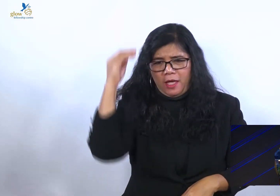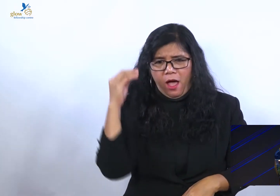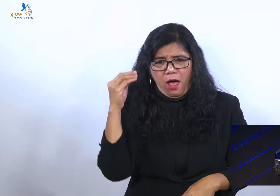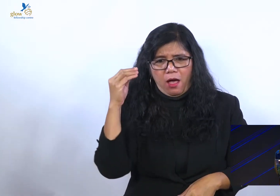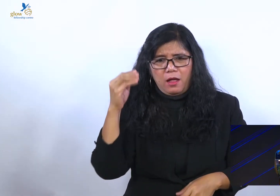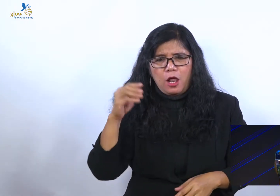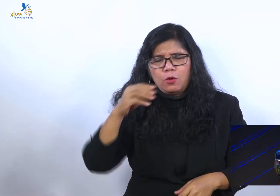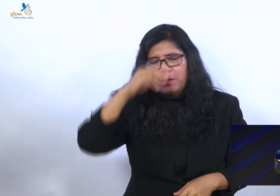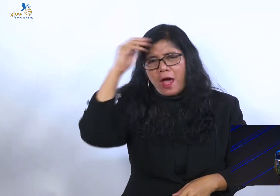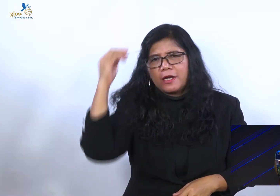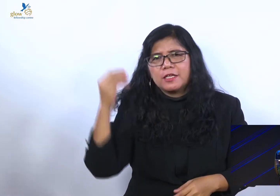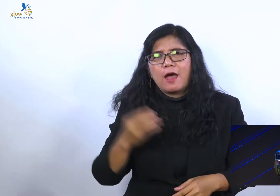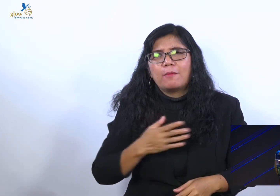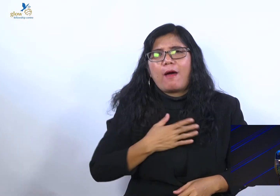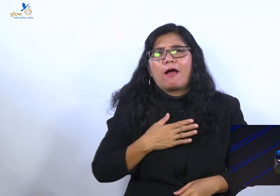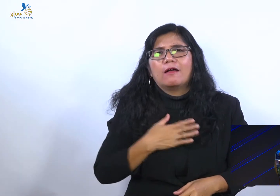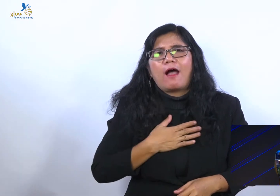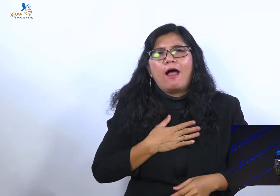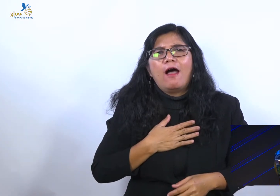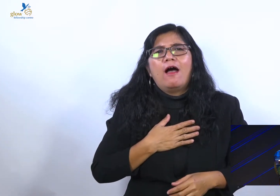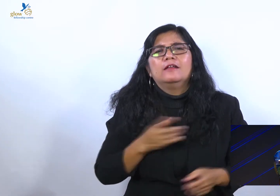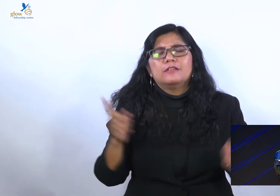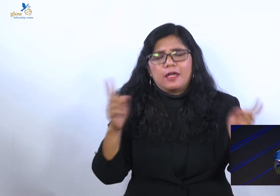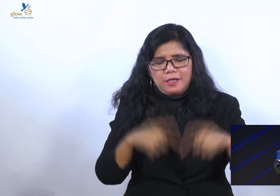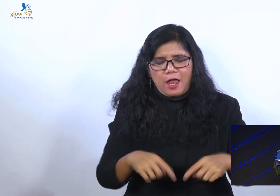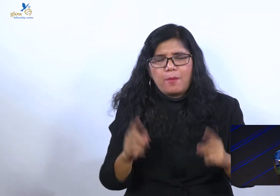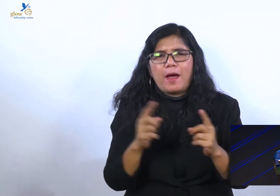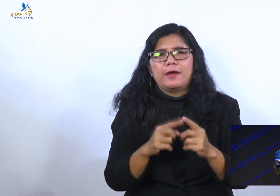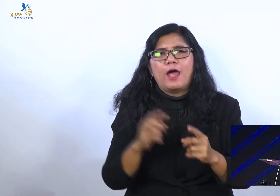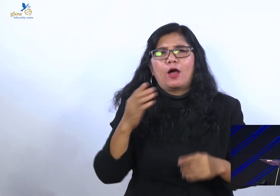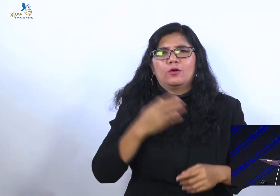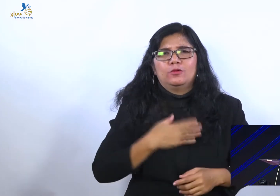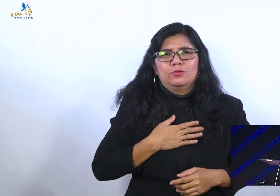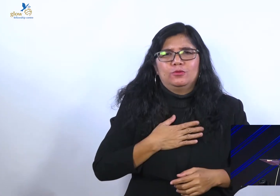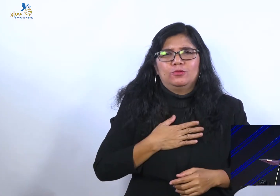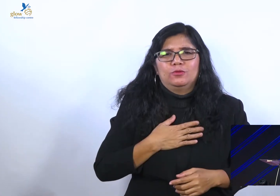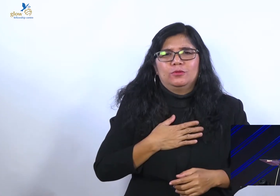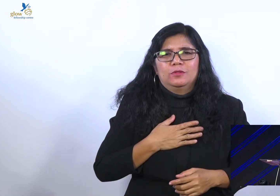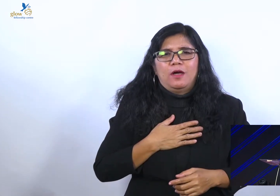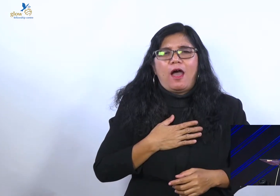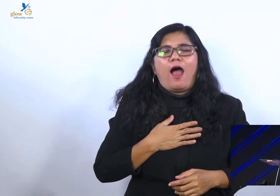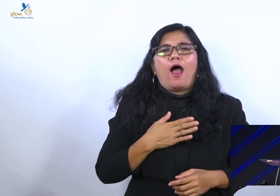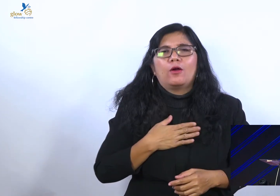jadilah padaku sesuai dengan yang kau katakan, sebab sesungguhnya aku ini hamba Tuhan.